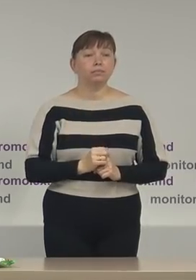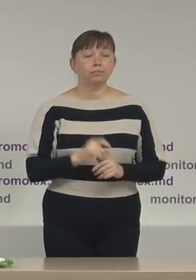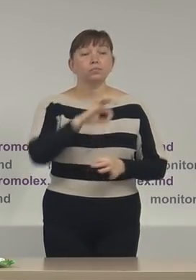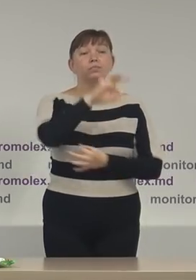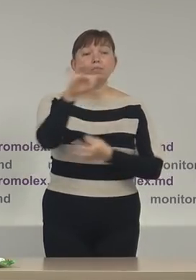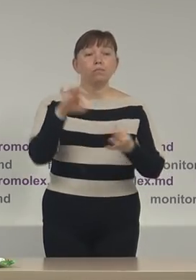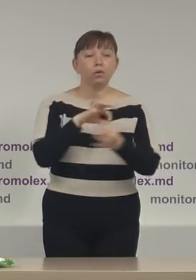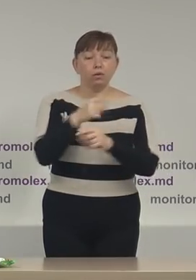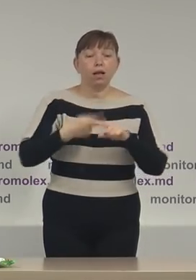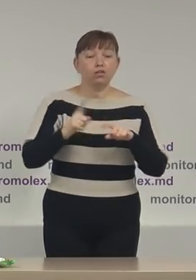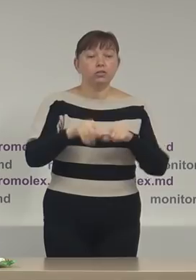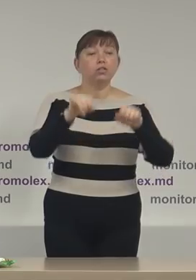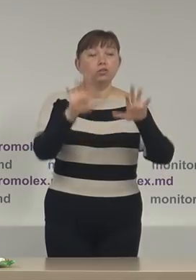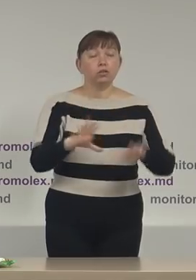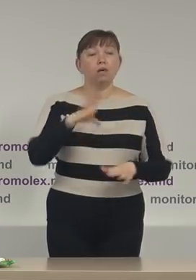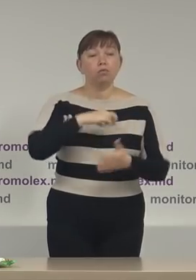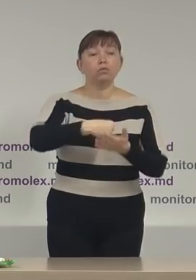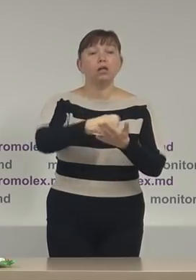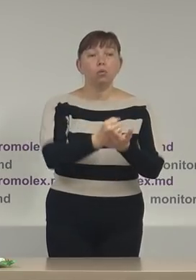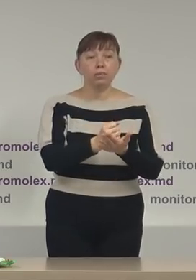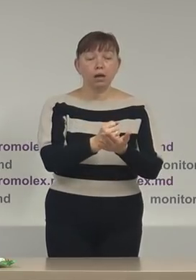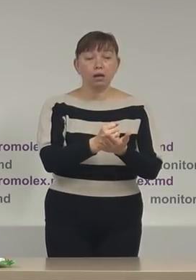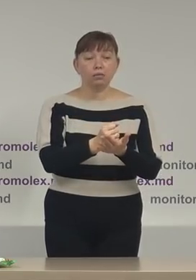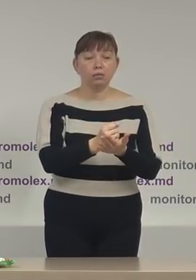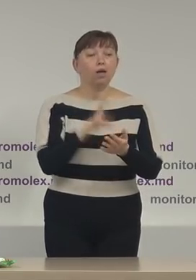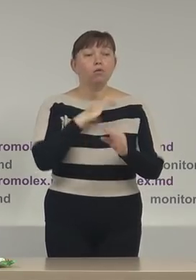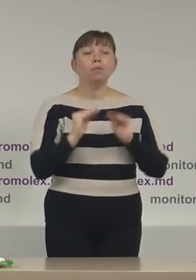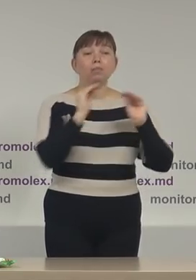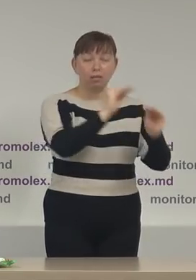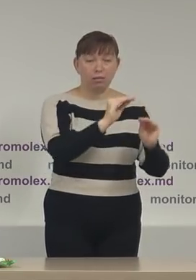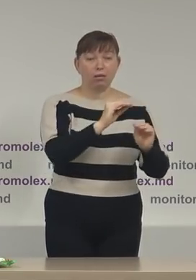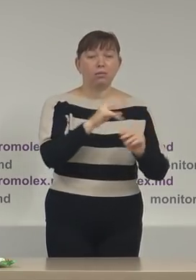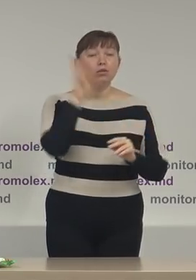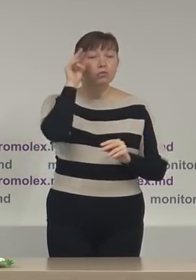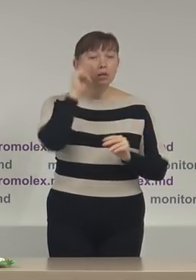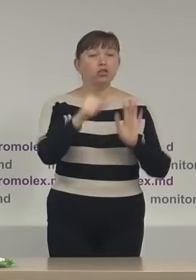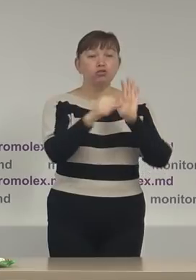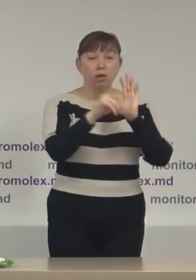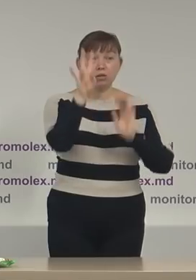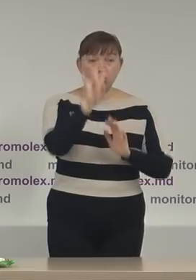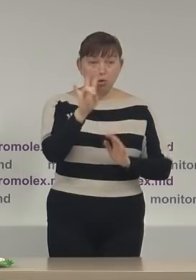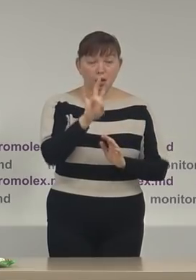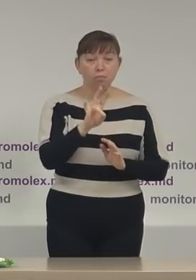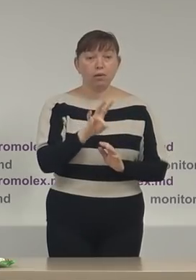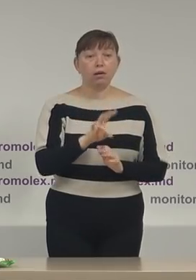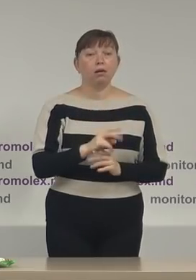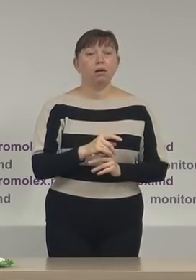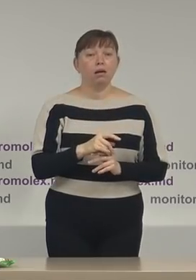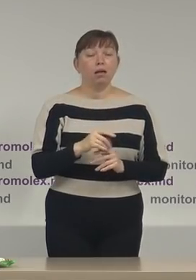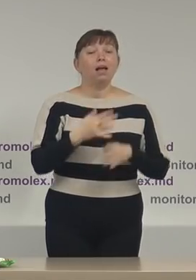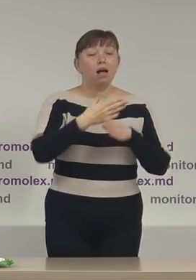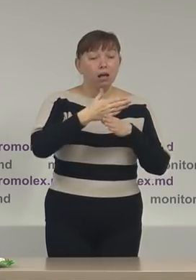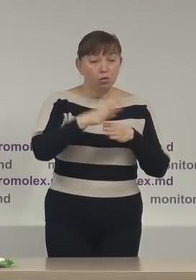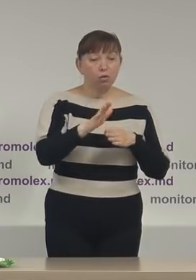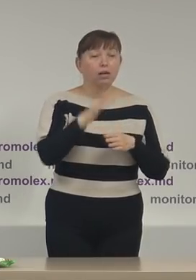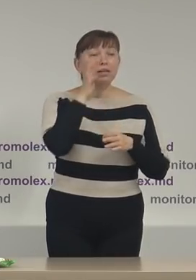proiectul acestei decizii a fost adoptat a fost plasat în spațiu public pe data de 6 noiembrie fiind alocat